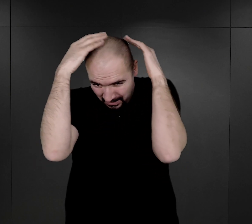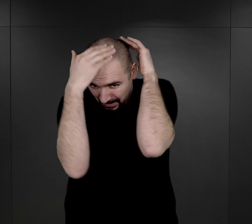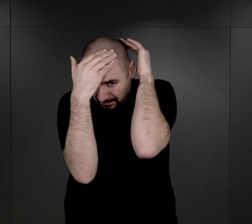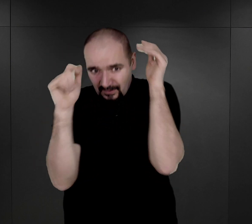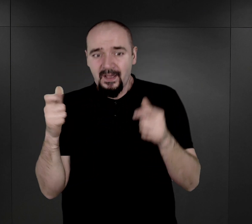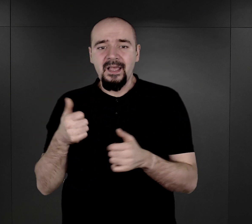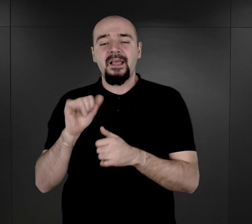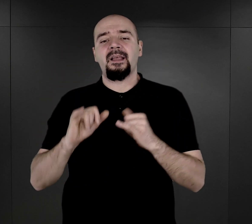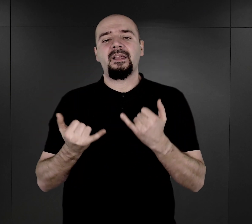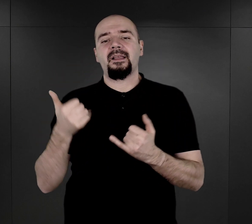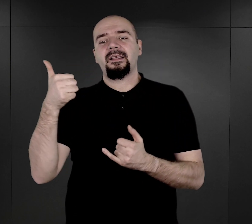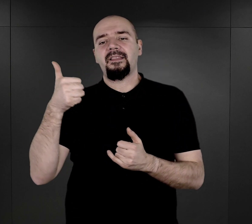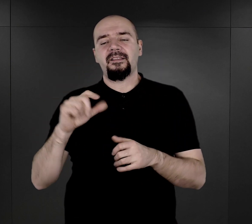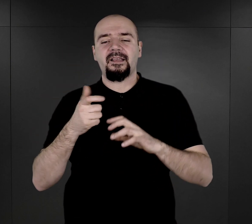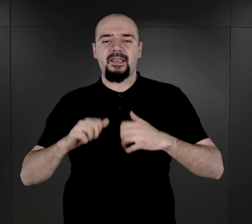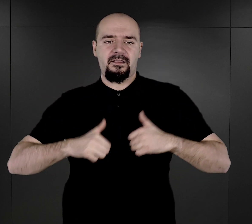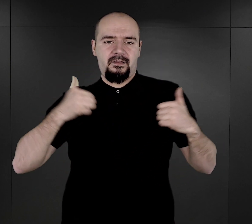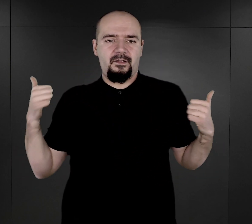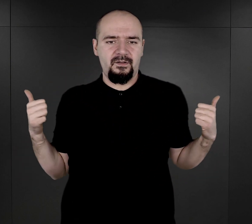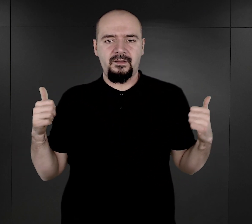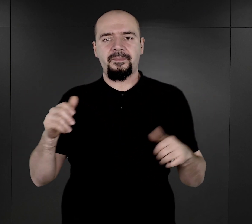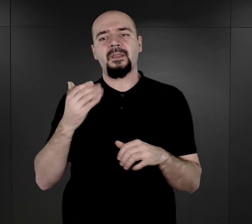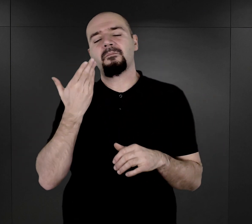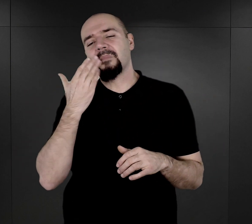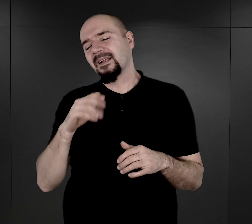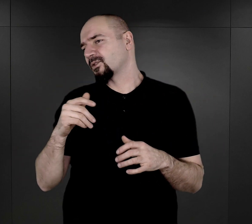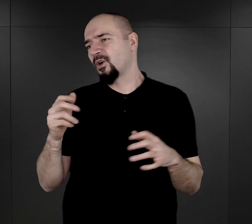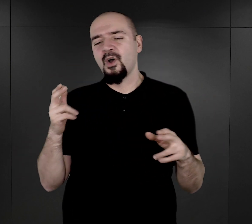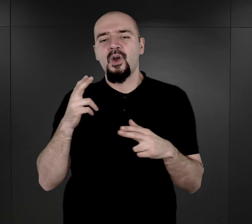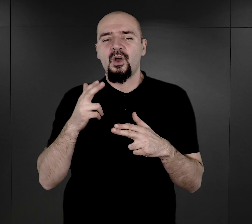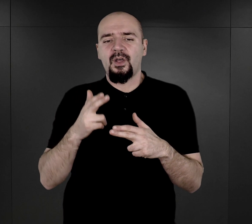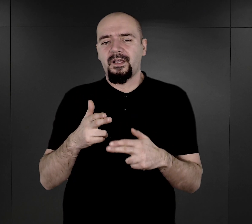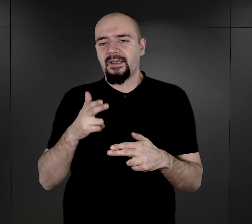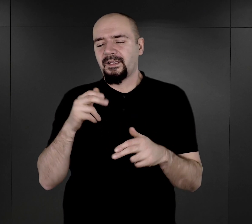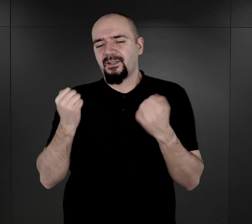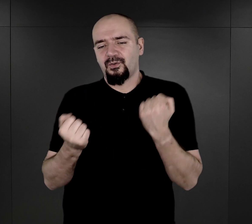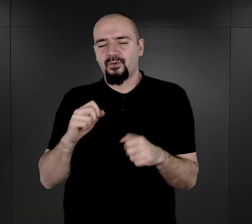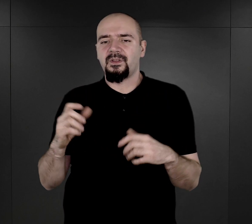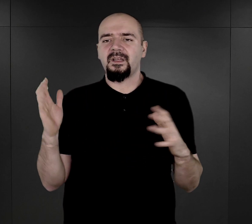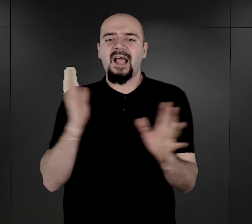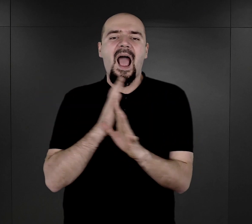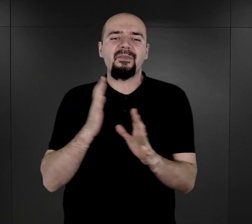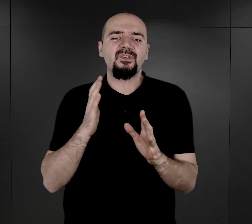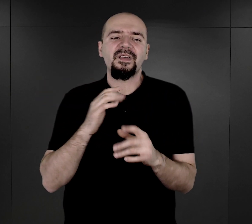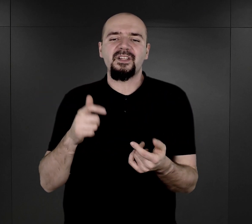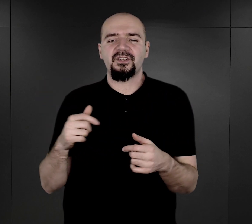Jedynie takie doraźne rozebranie się, jeszcze przy bardzo niesprzyjających warunkach atmosferycznych, spowodowały, że